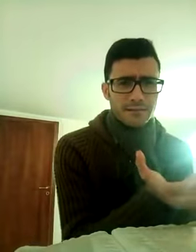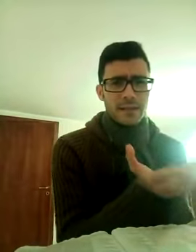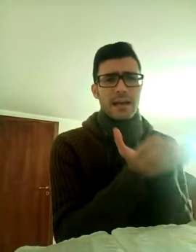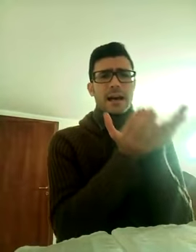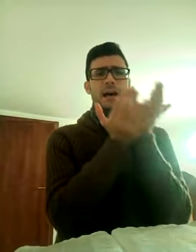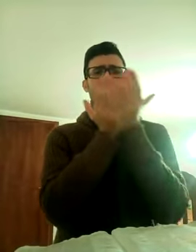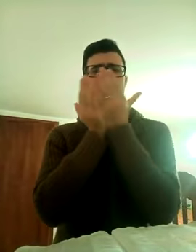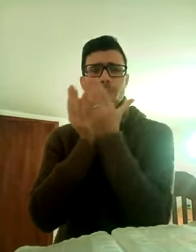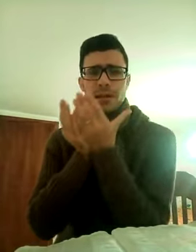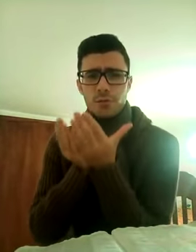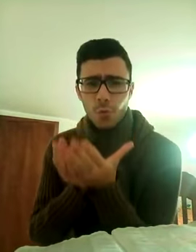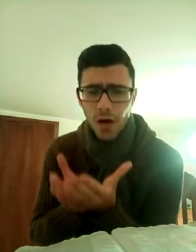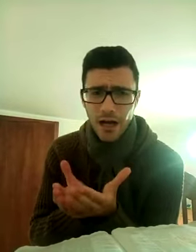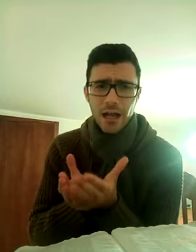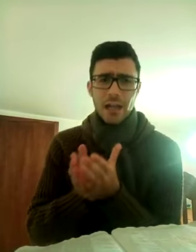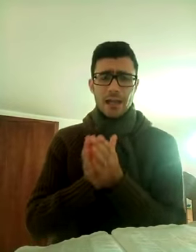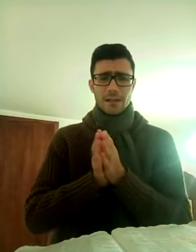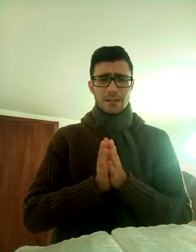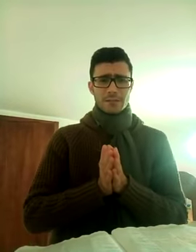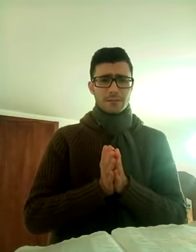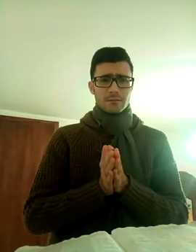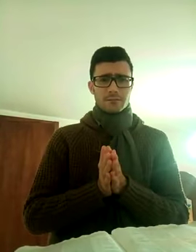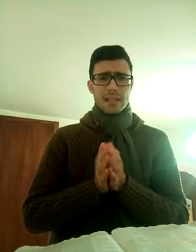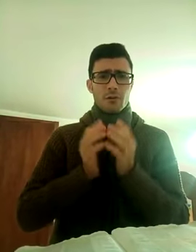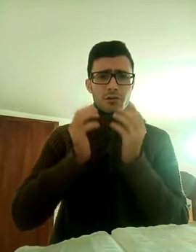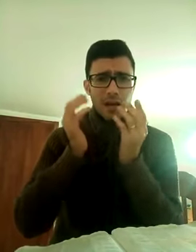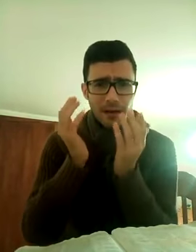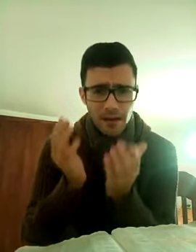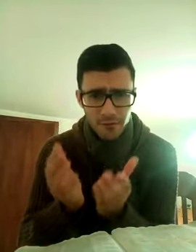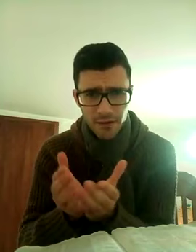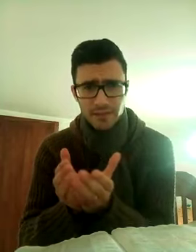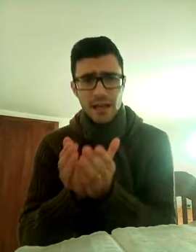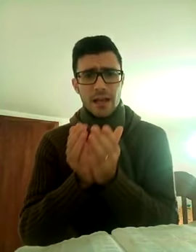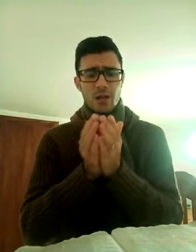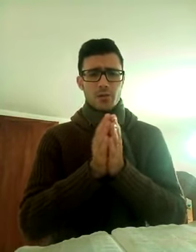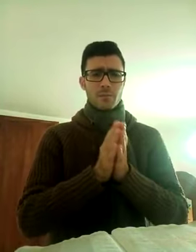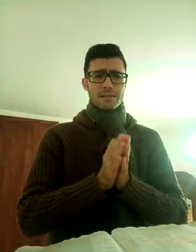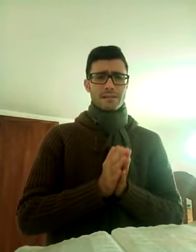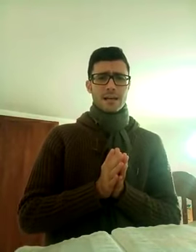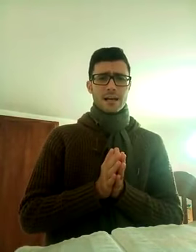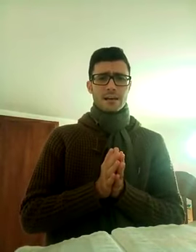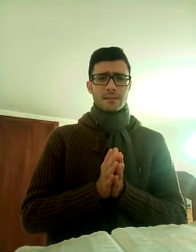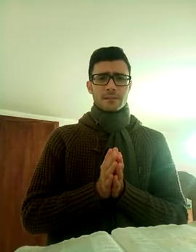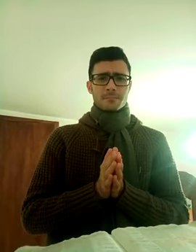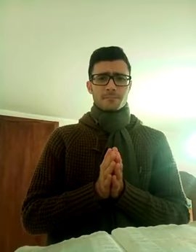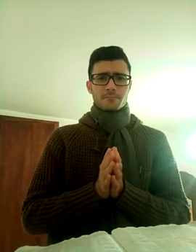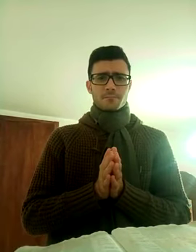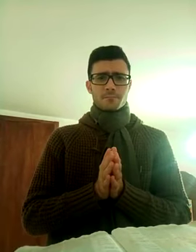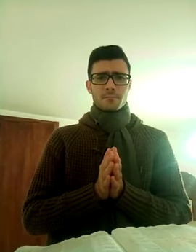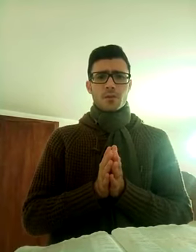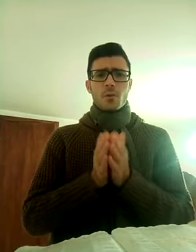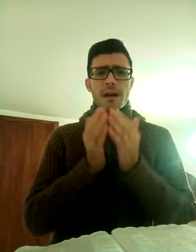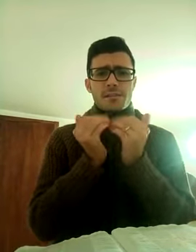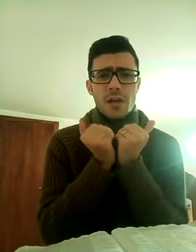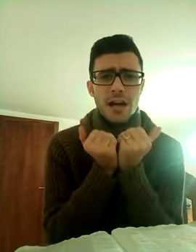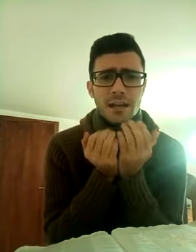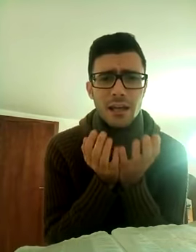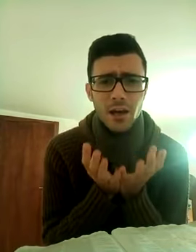economica, materiale, spirituale, devo chiamare il fratello, come sta, queste anche le